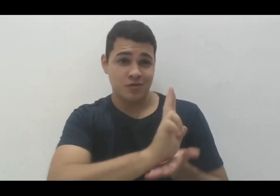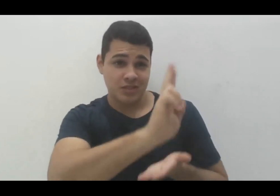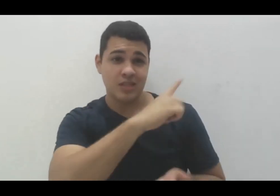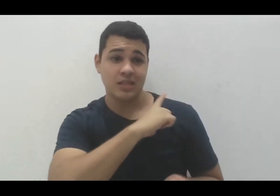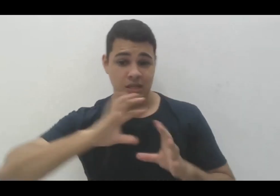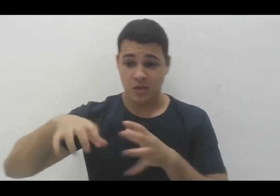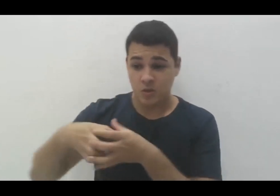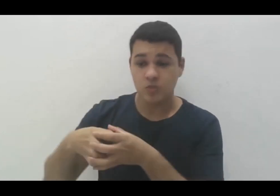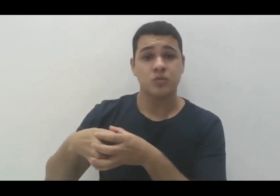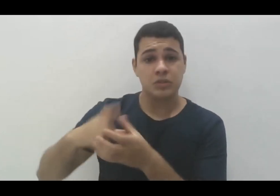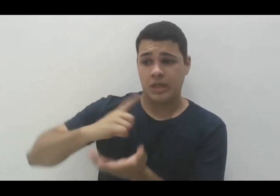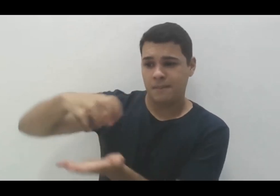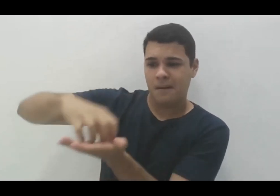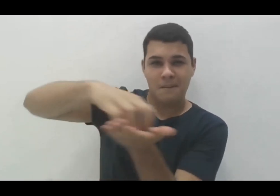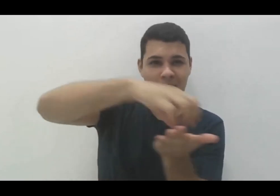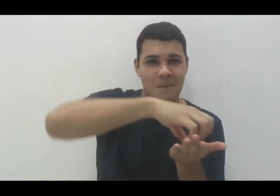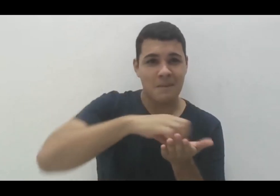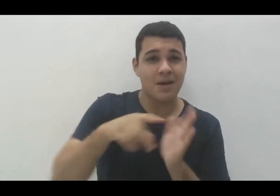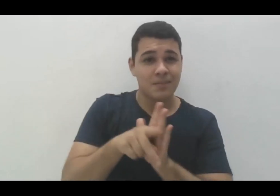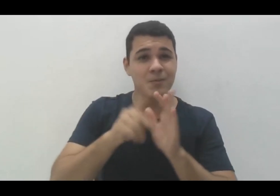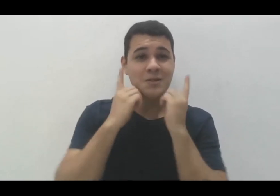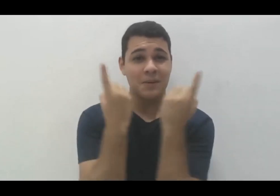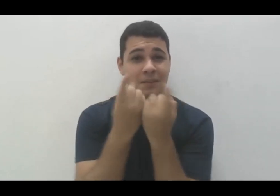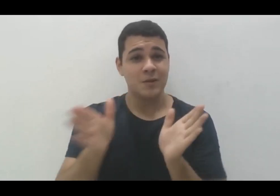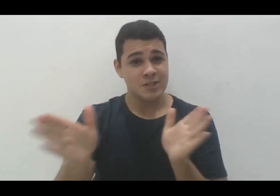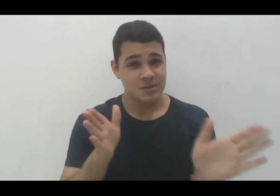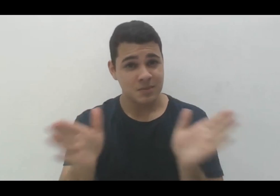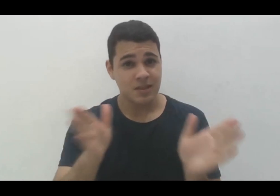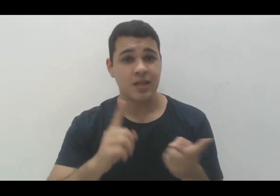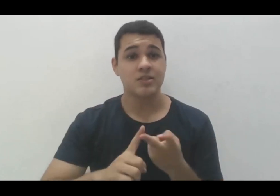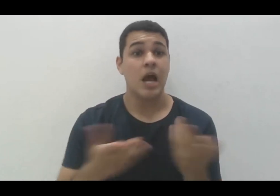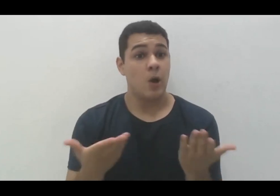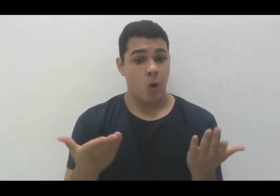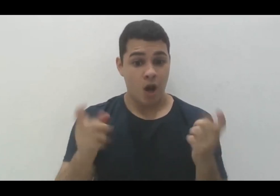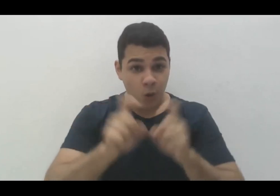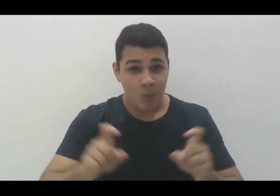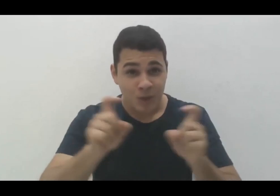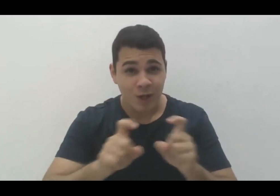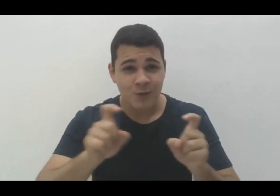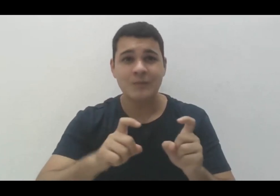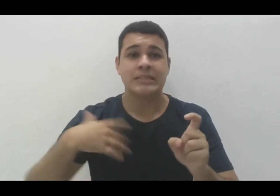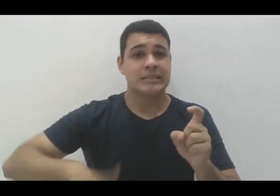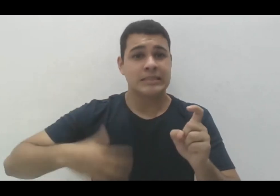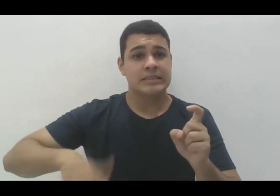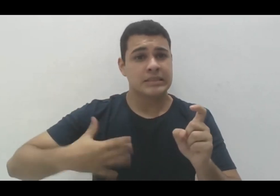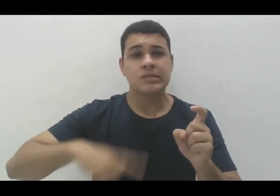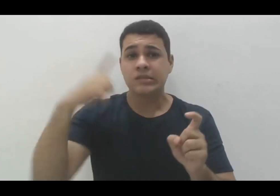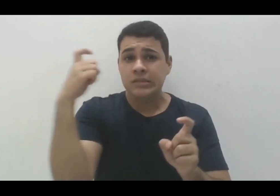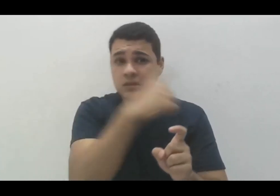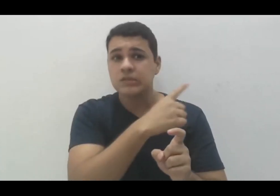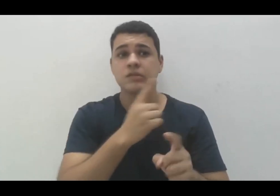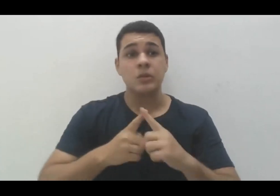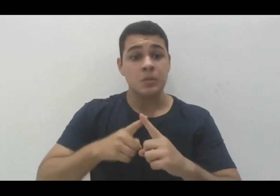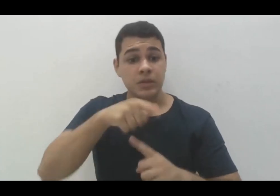a equipe dos núcleos de acessibilidade, no computador agora, com ele sendo meio para chegar